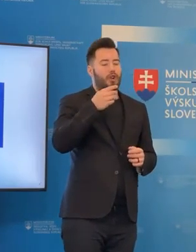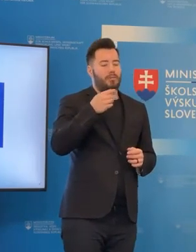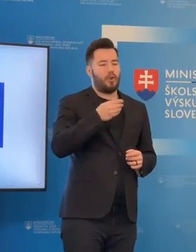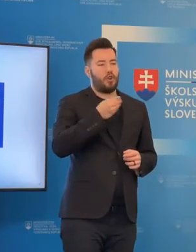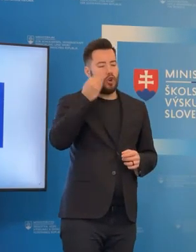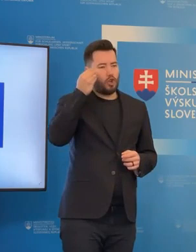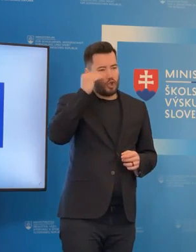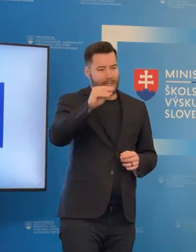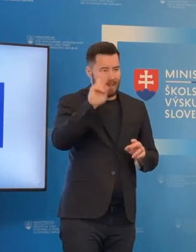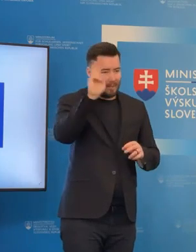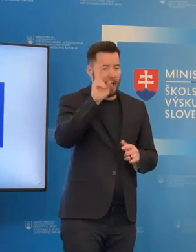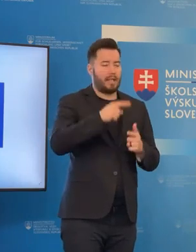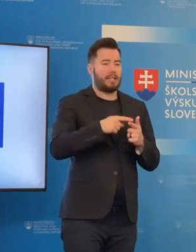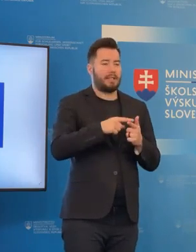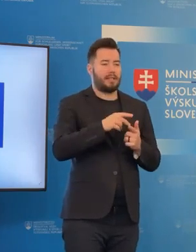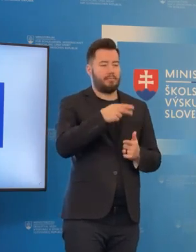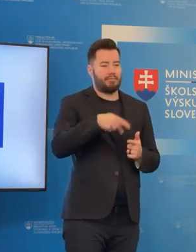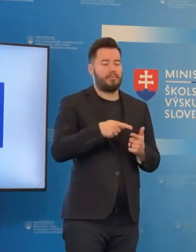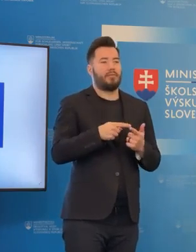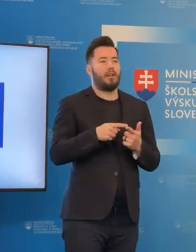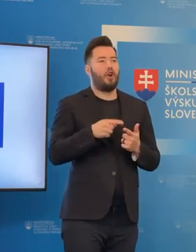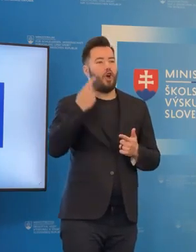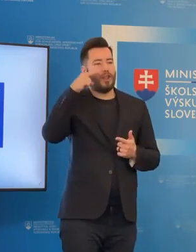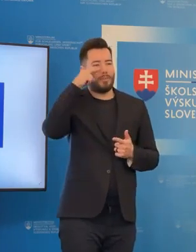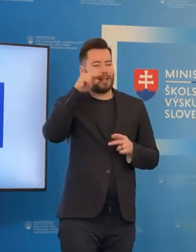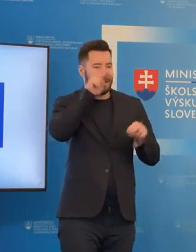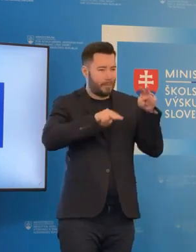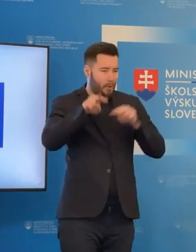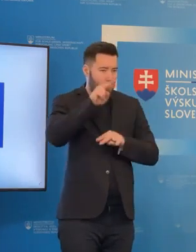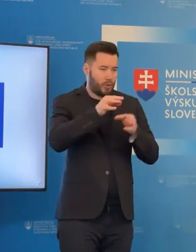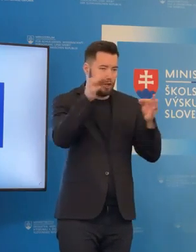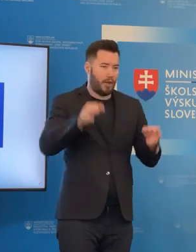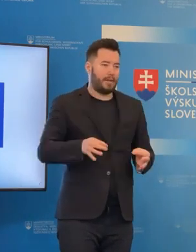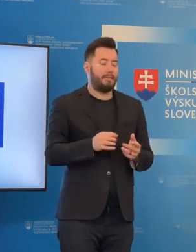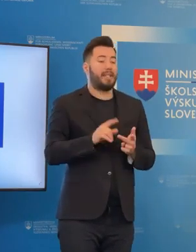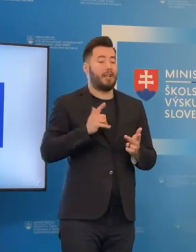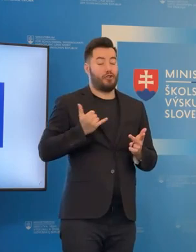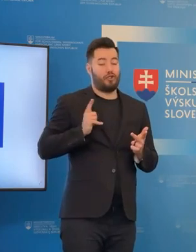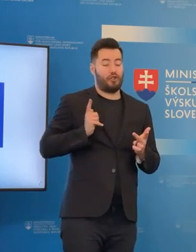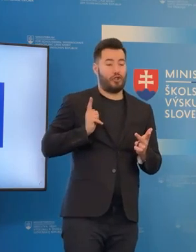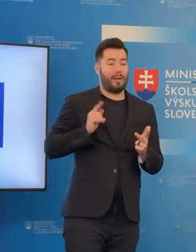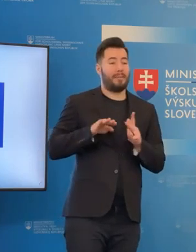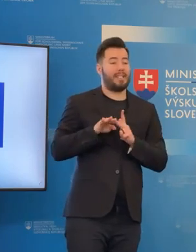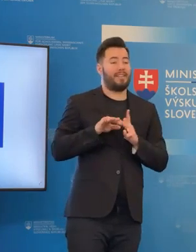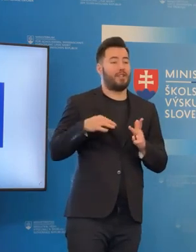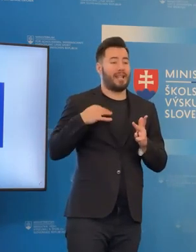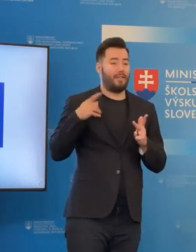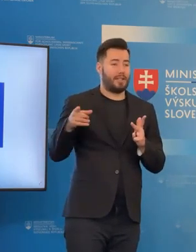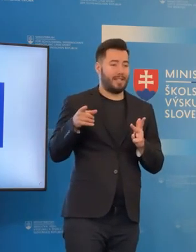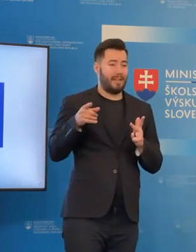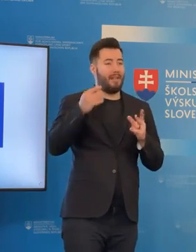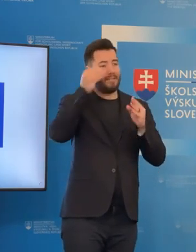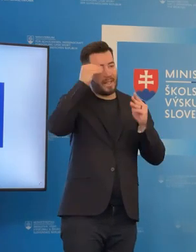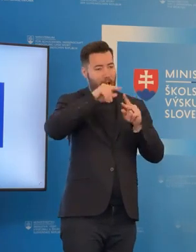posudku. My potrebujeme ešte výhlášku ministerstva zdravotníctva, kde komunikuje naša pani štátna tajemniška